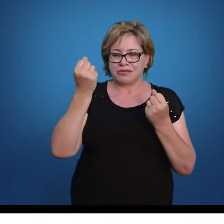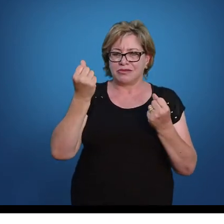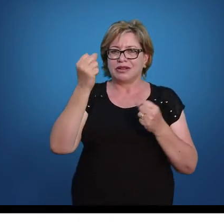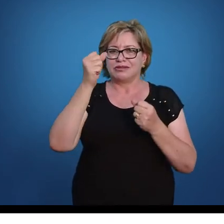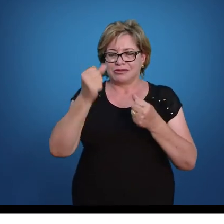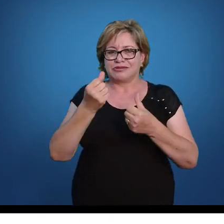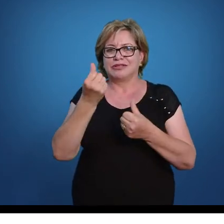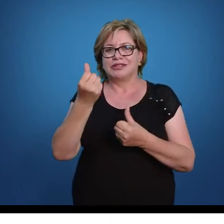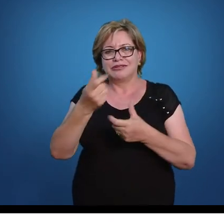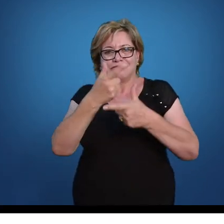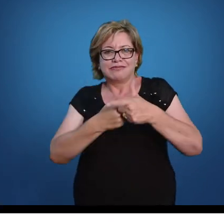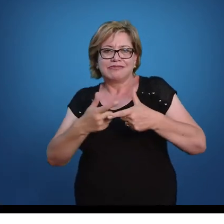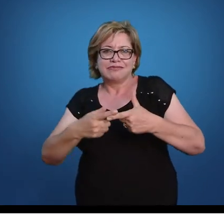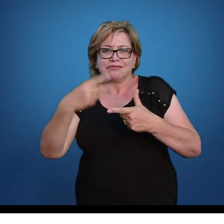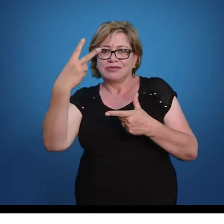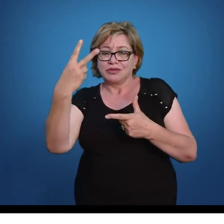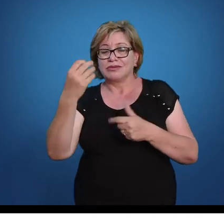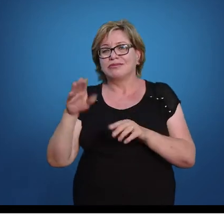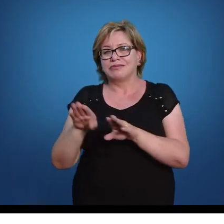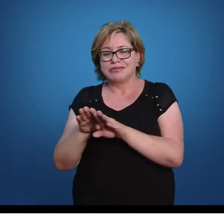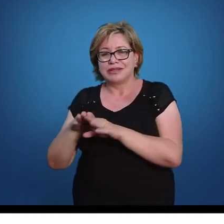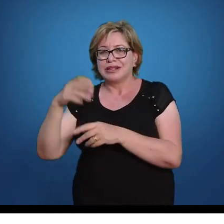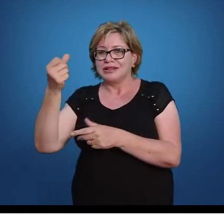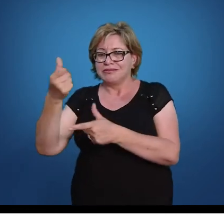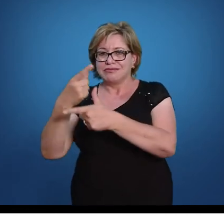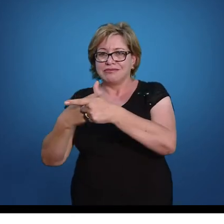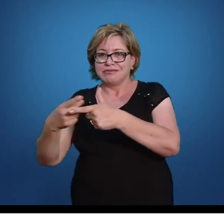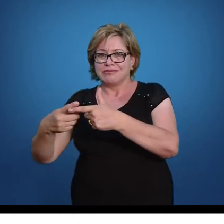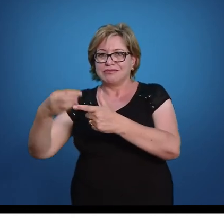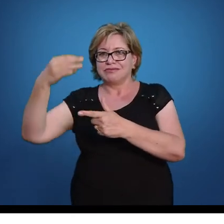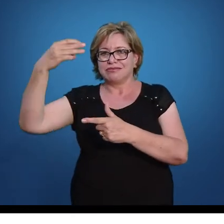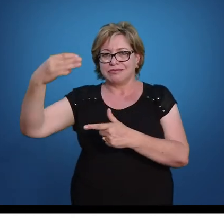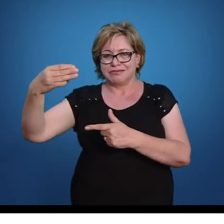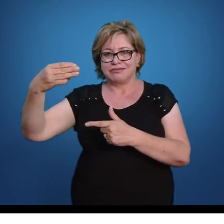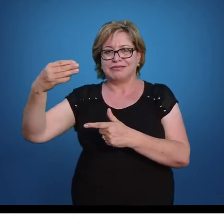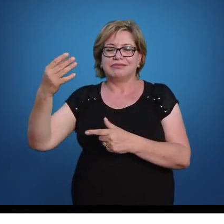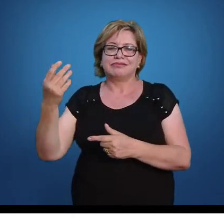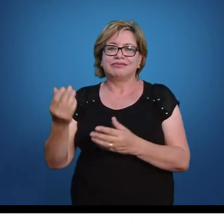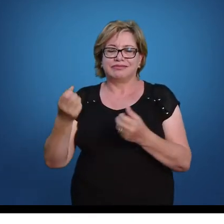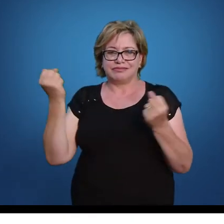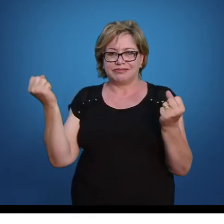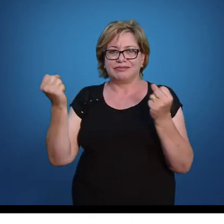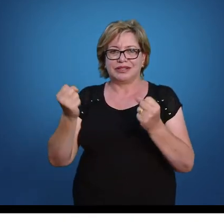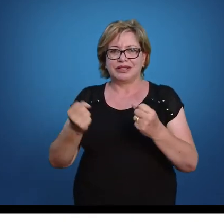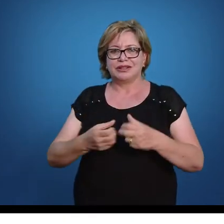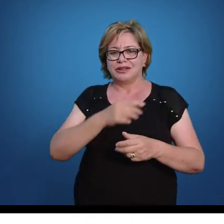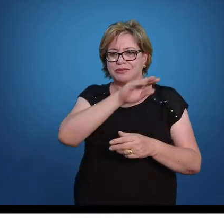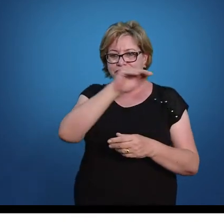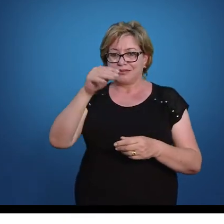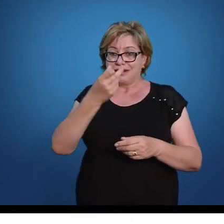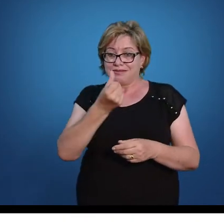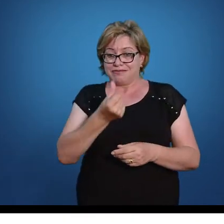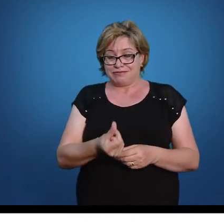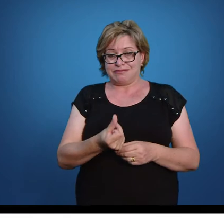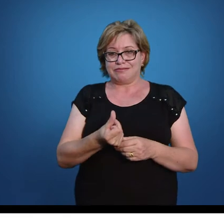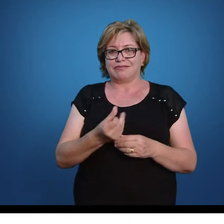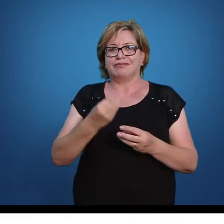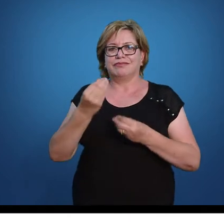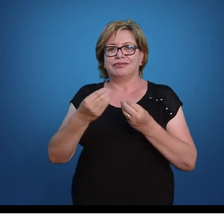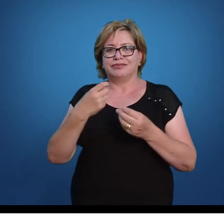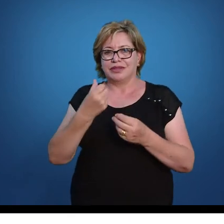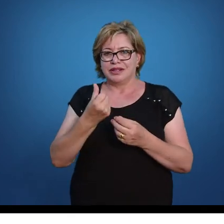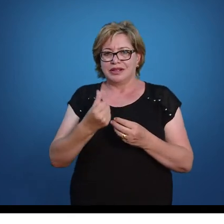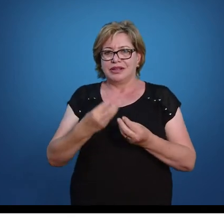3. Obtendo o 6, fica fácil de resolver. Você vai colocar o 6 aqui embaixo e vai efetuar o algoritmo que eu falei.